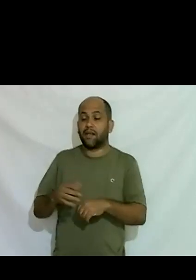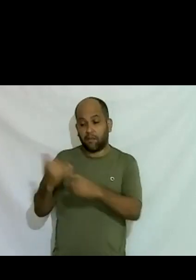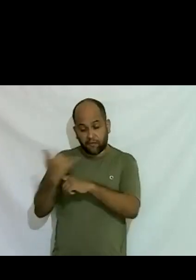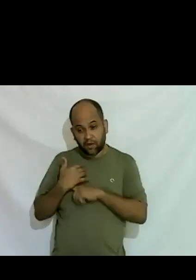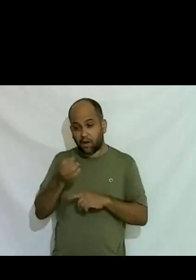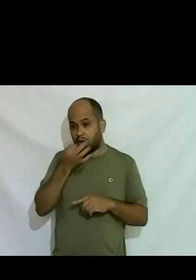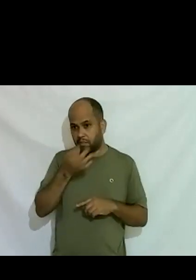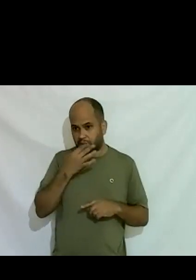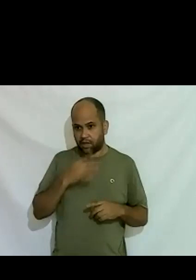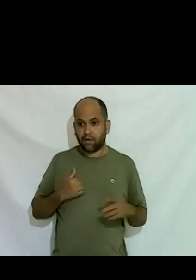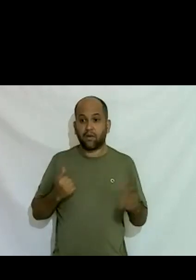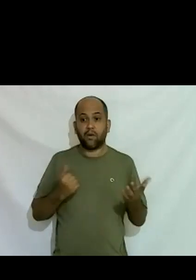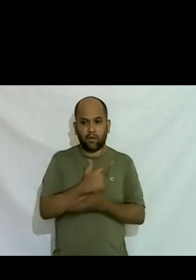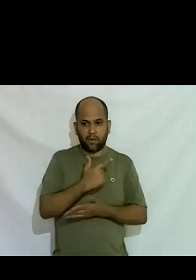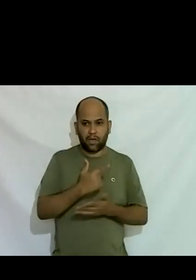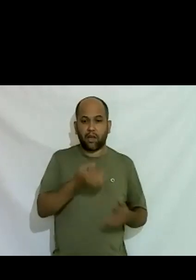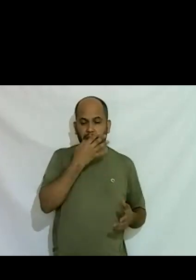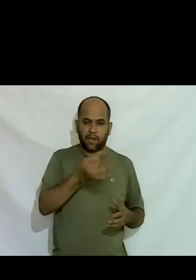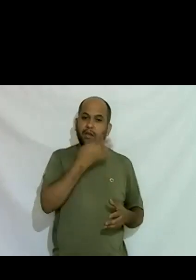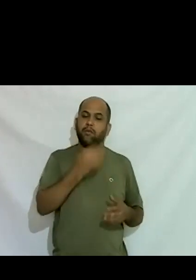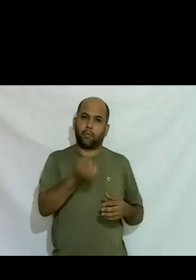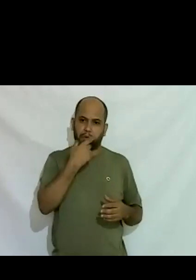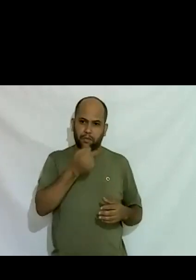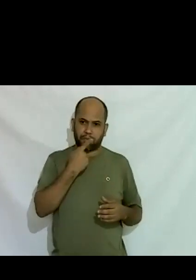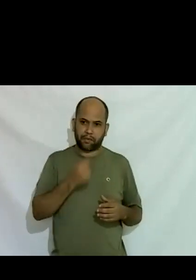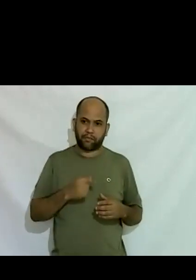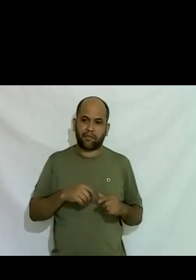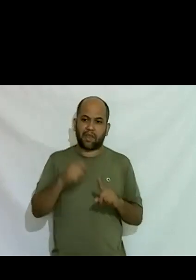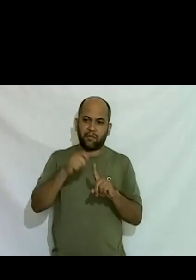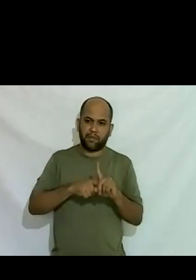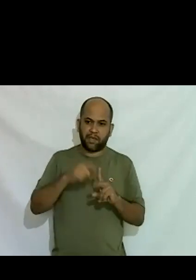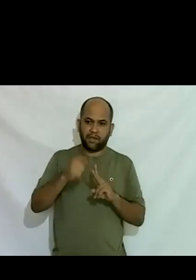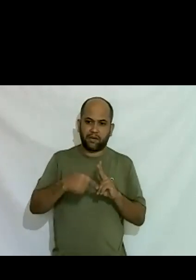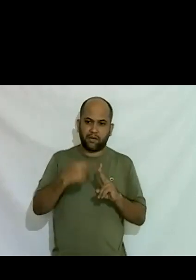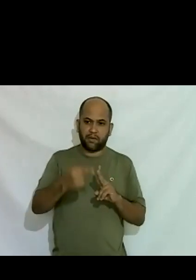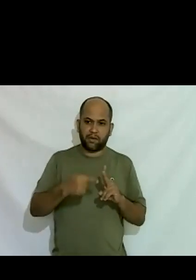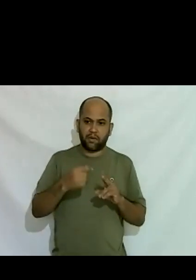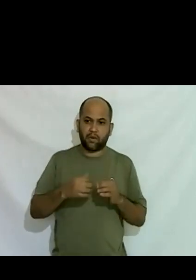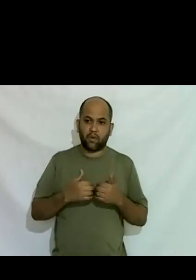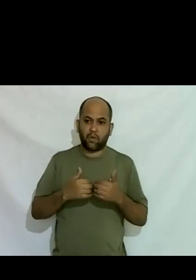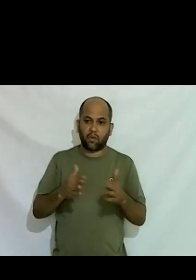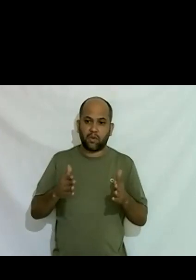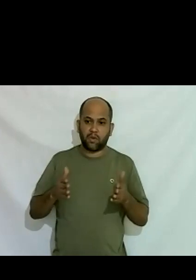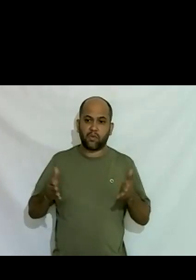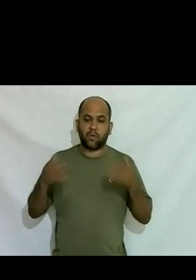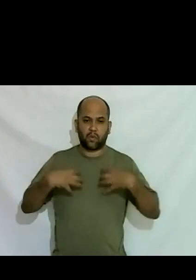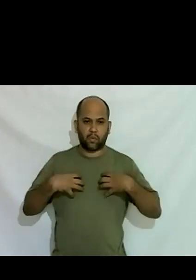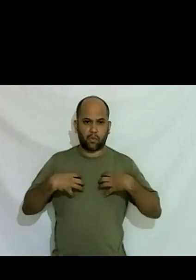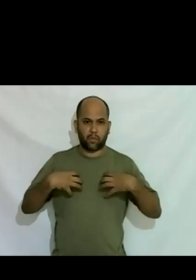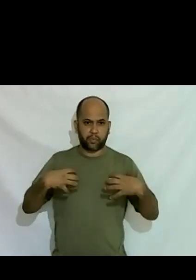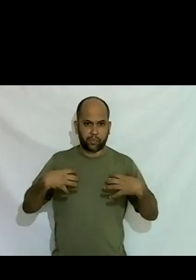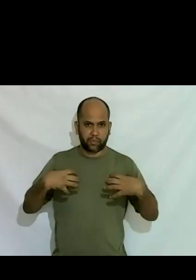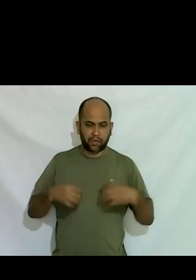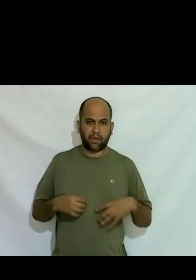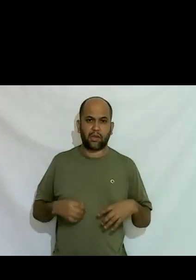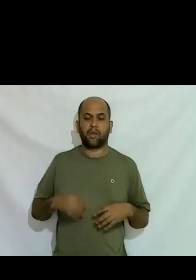comprei pilantico excepcional e comecei a tomar alguns meses depois começou a formar carocinhos meus mamilos meus seios